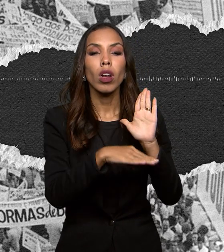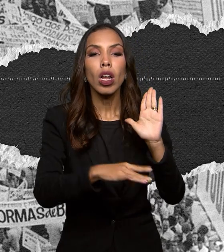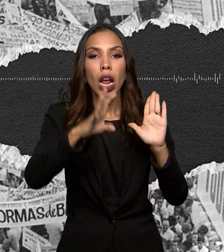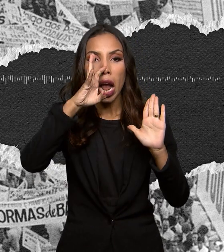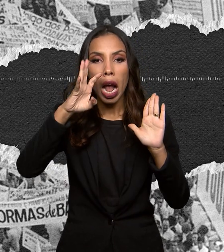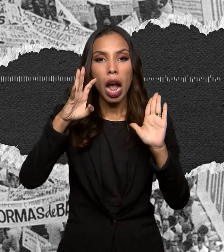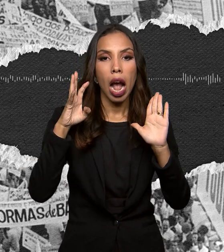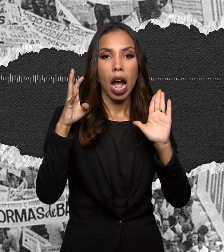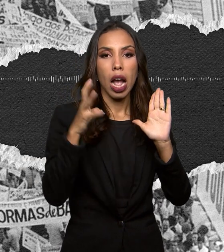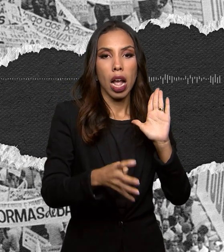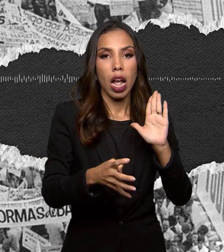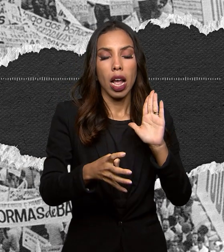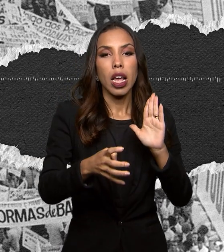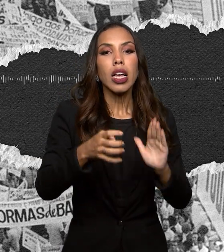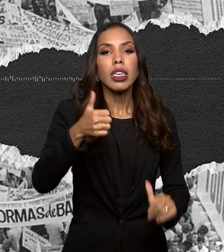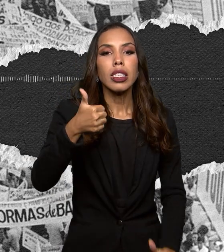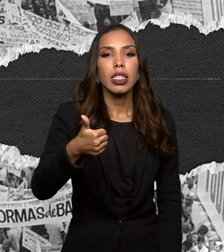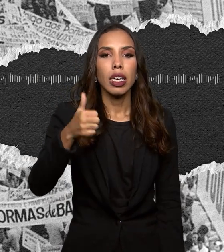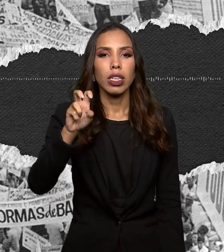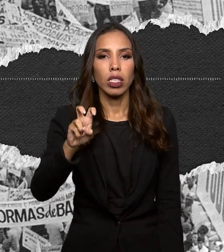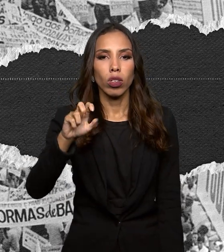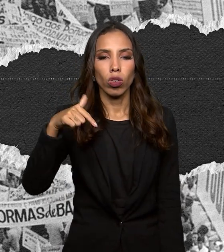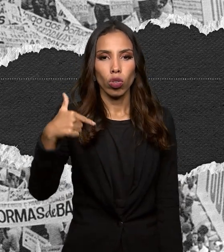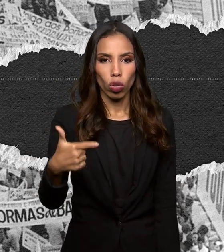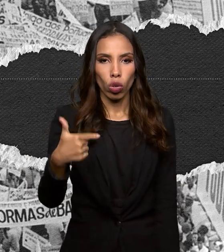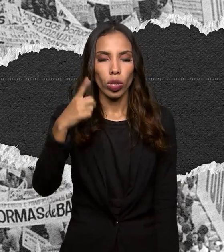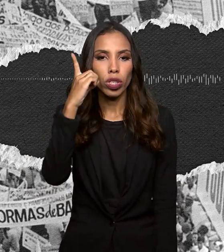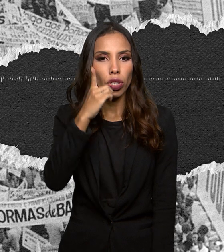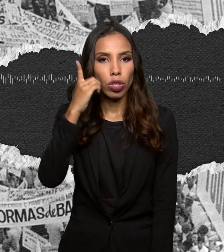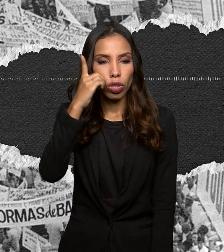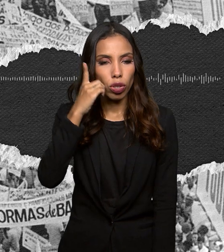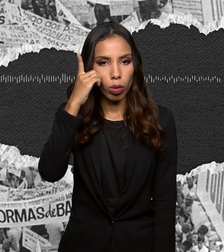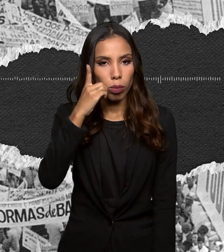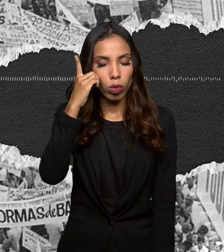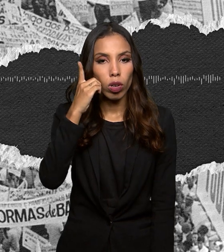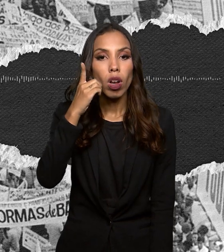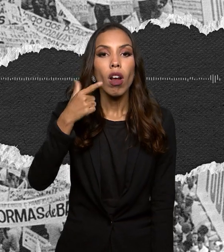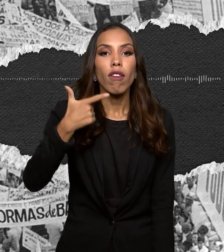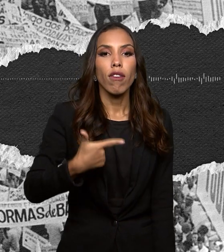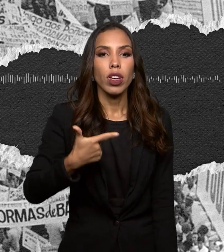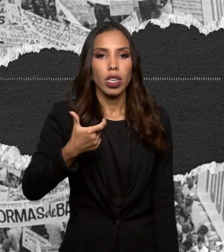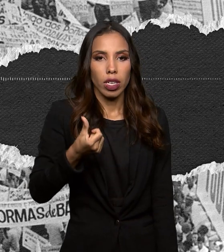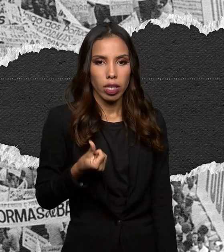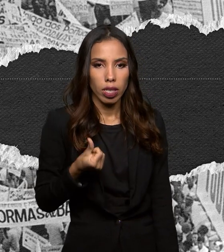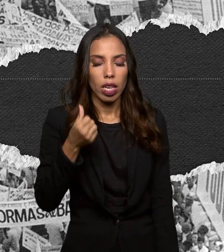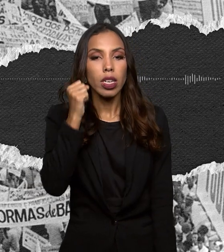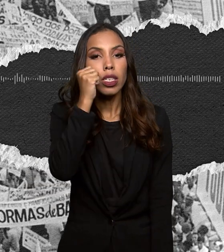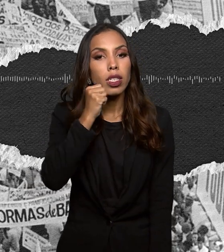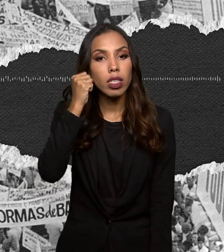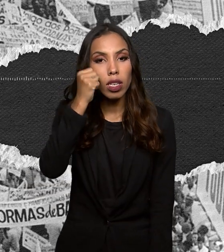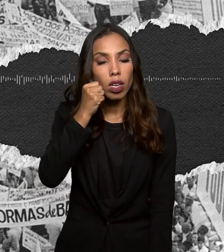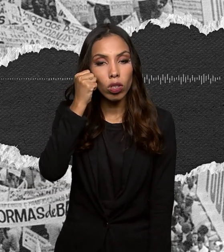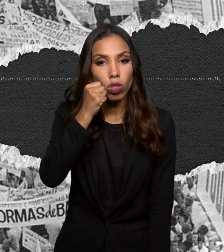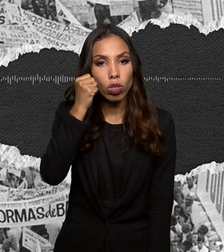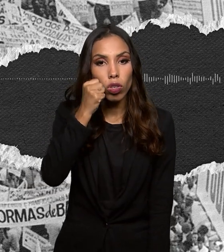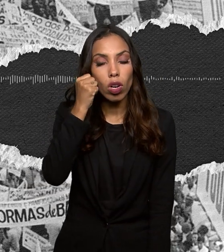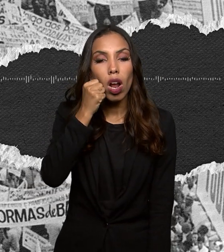de 152 senhores deputados e 26 senhores senadores, achando-se, portanto, na casa